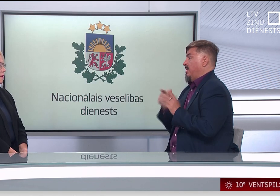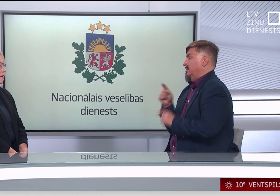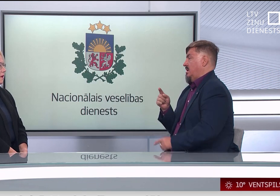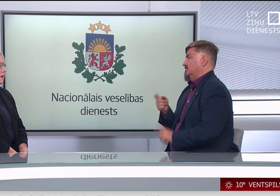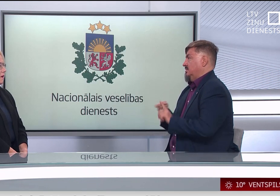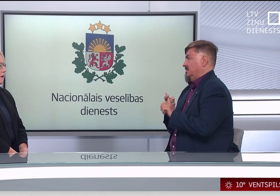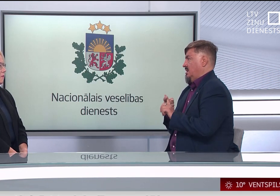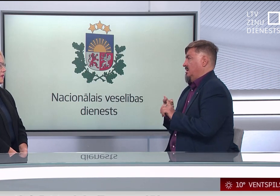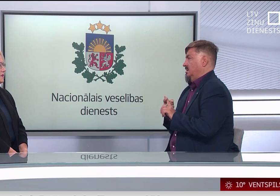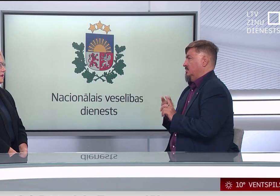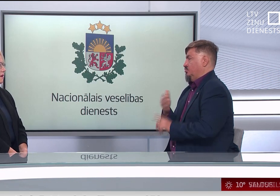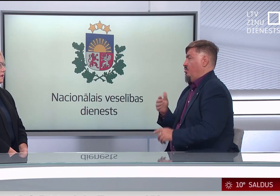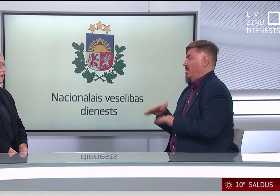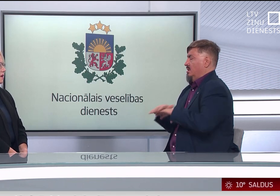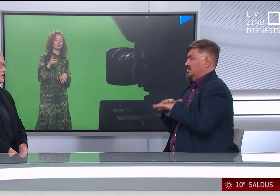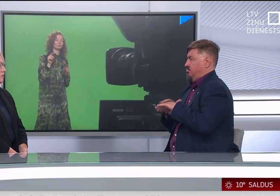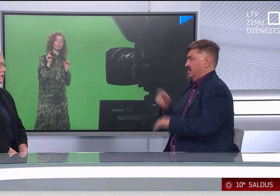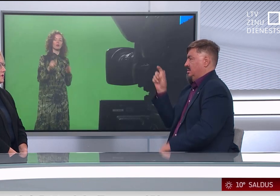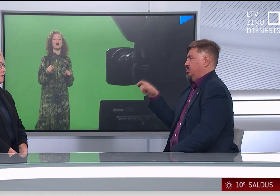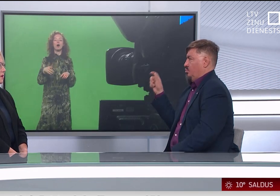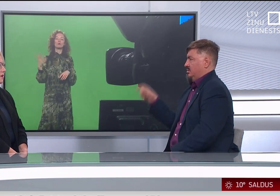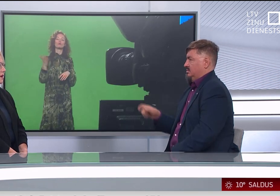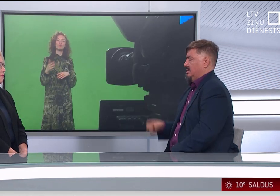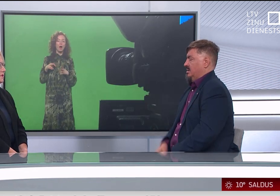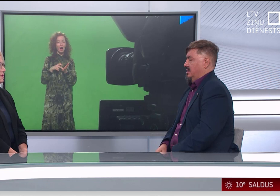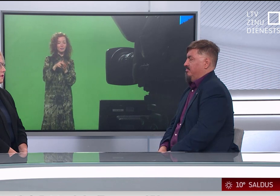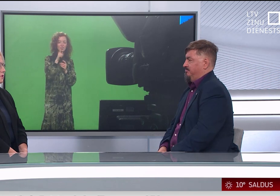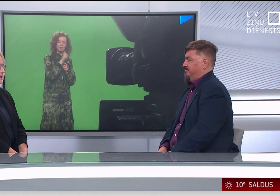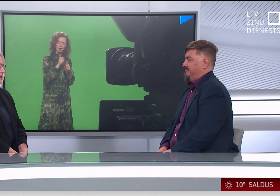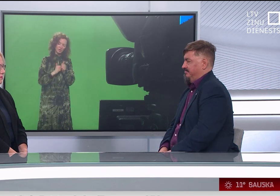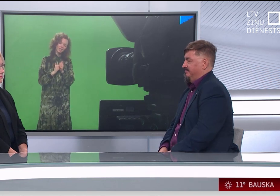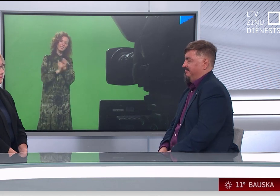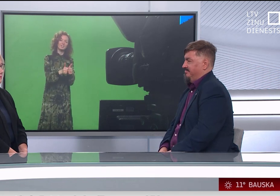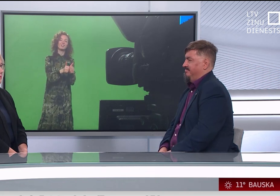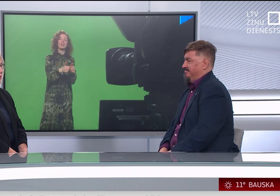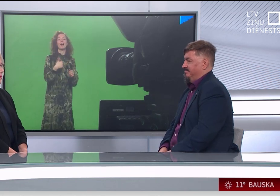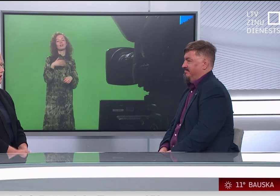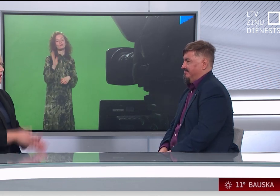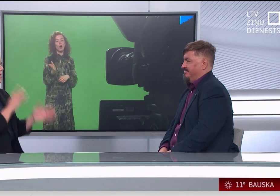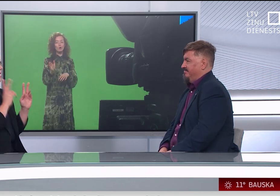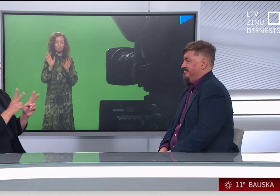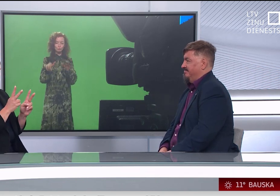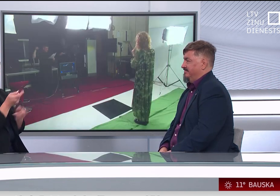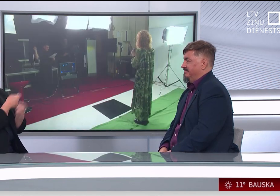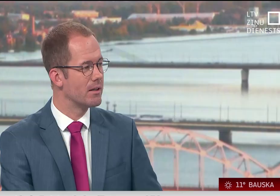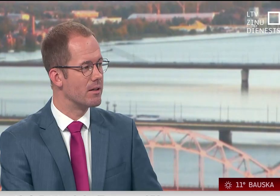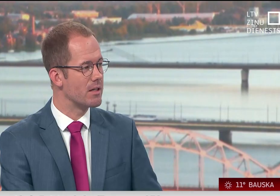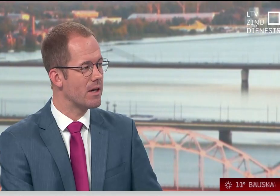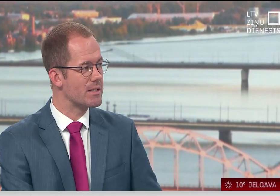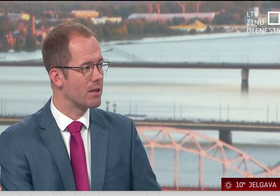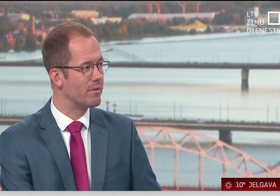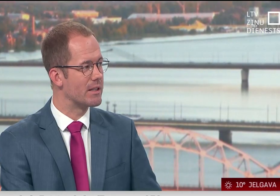Bet tas ir atkarīgs no sabiedrības locekļiem. Kā ar uzņēmējiem? Uzņēmēji integrē